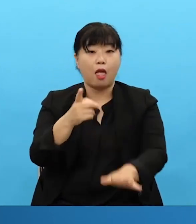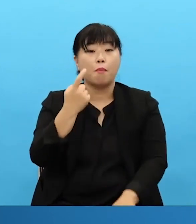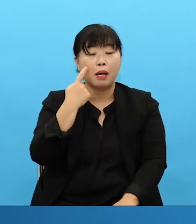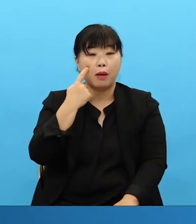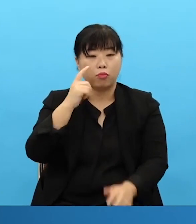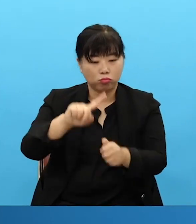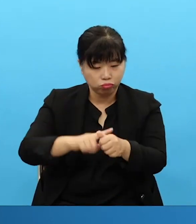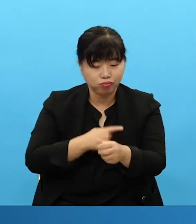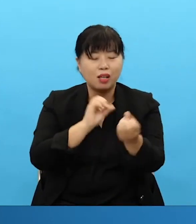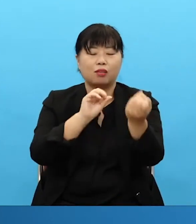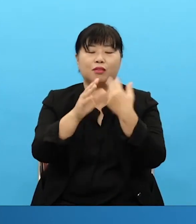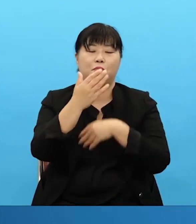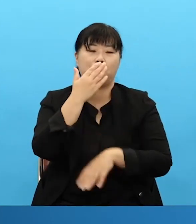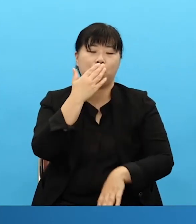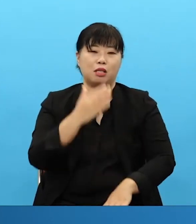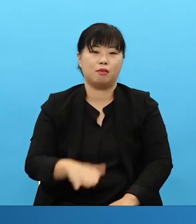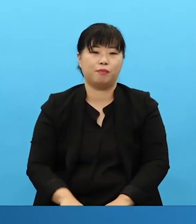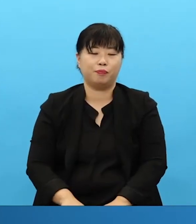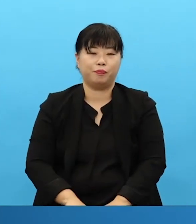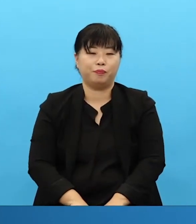still you'll see the answers. Then it becomes